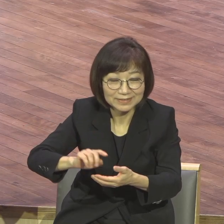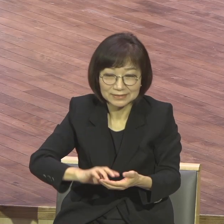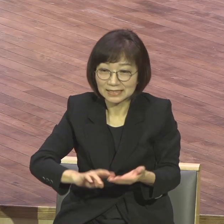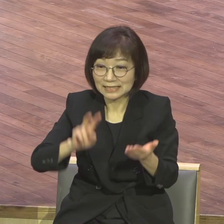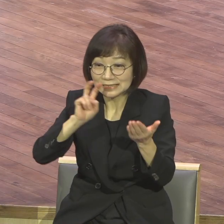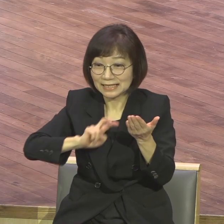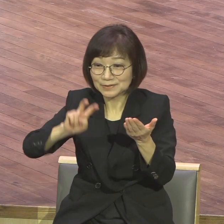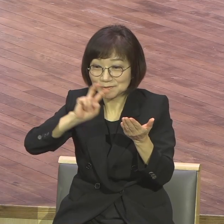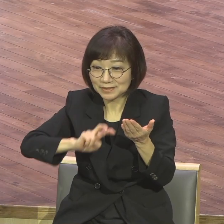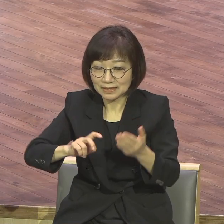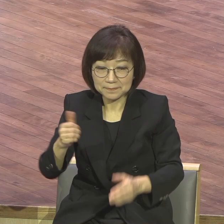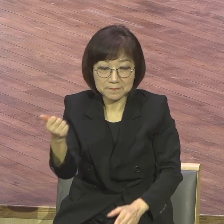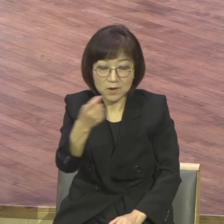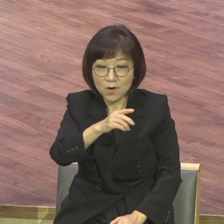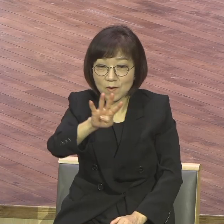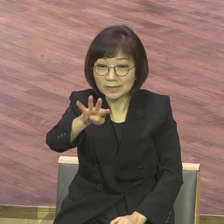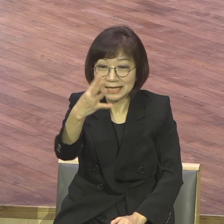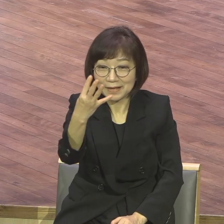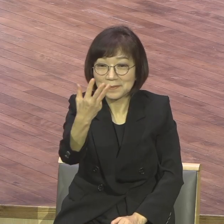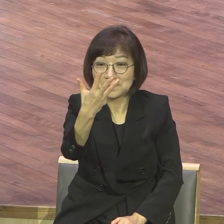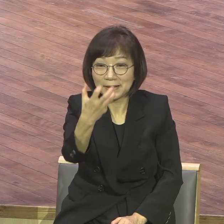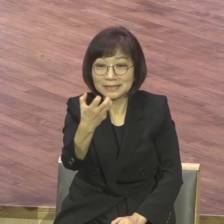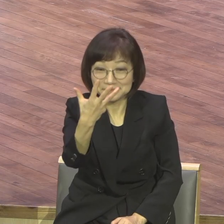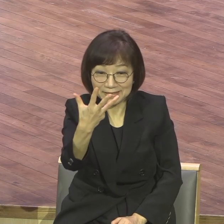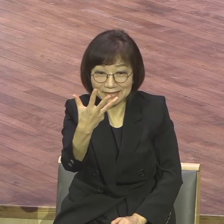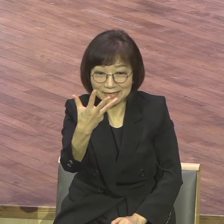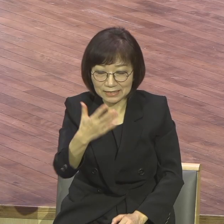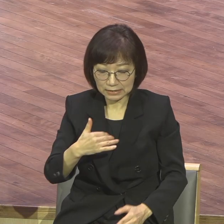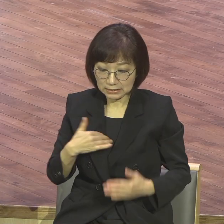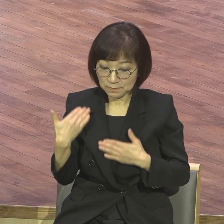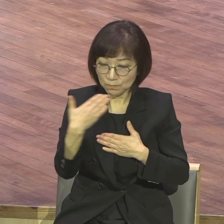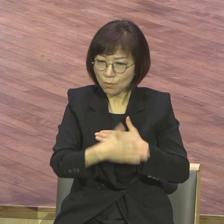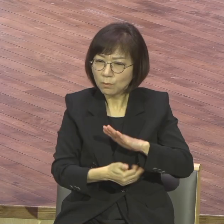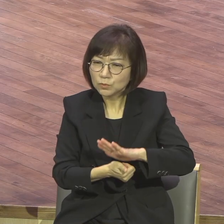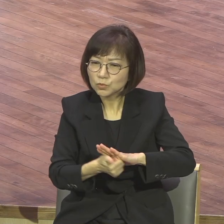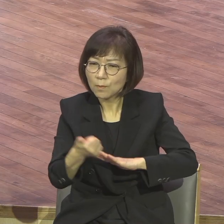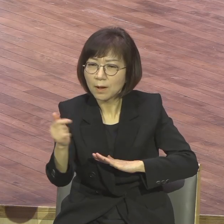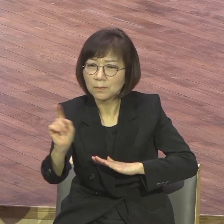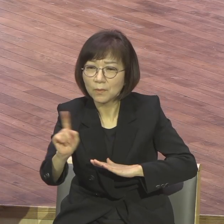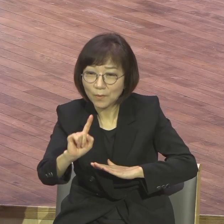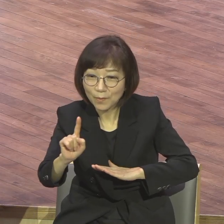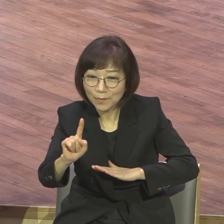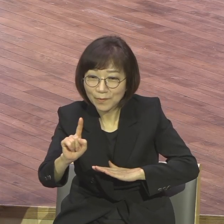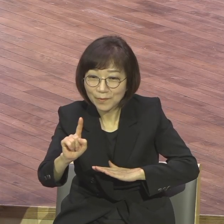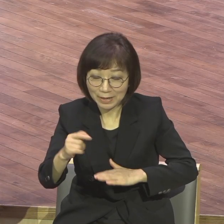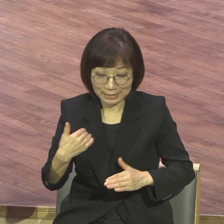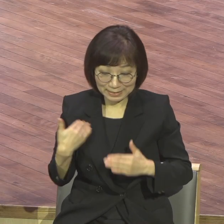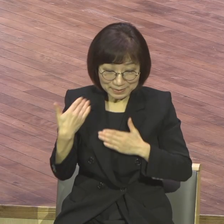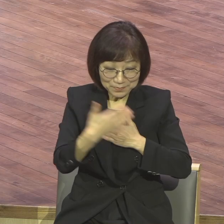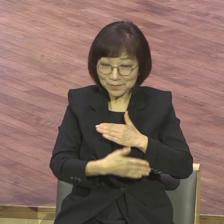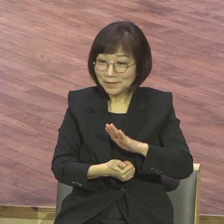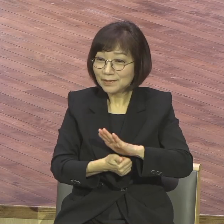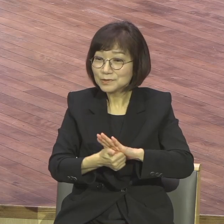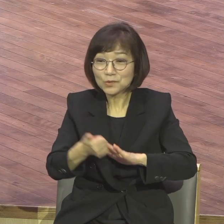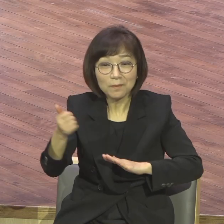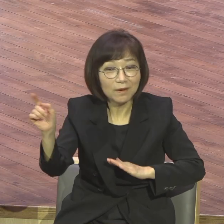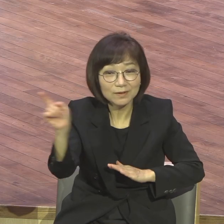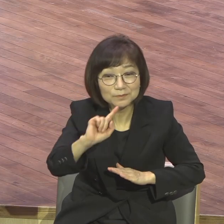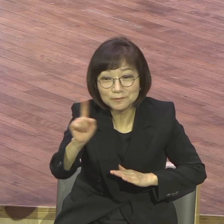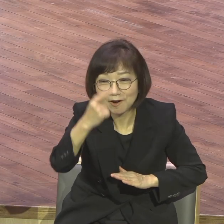488장 이 몸의 소망 무예가 이 몸의 소망 무예가